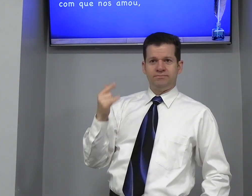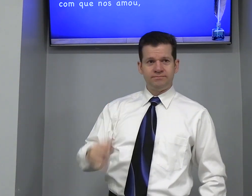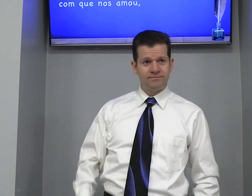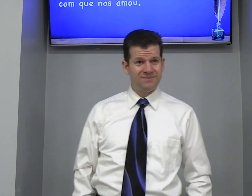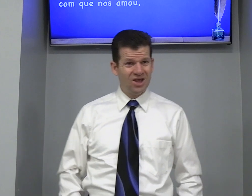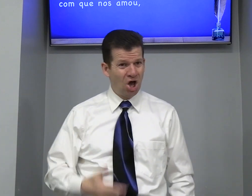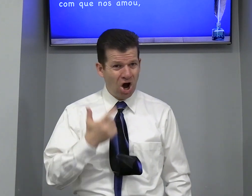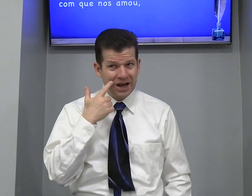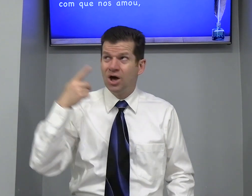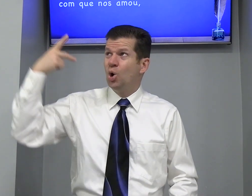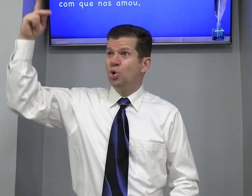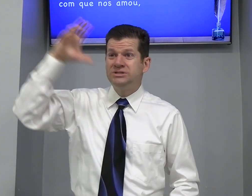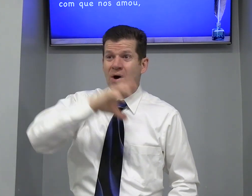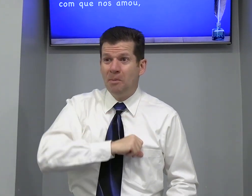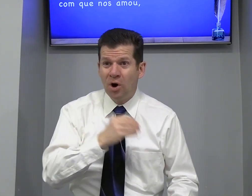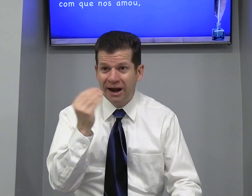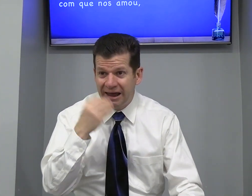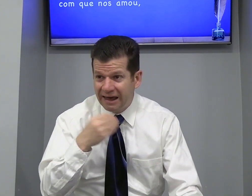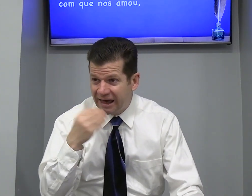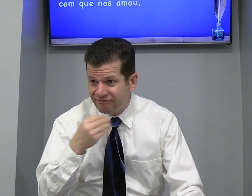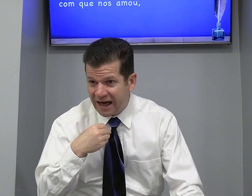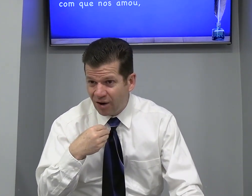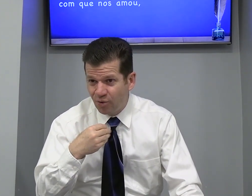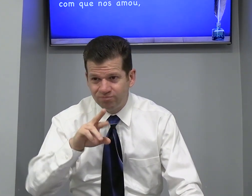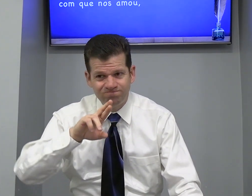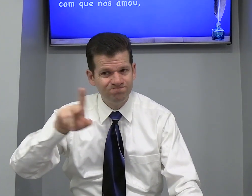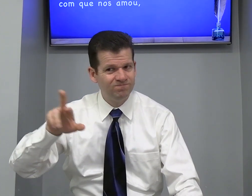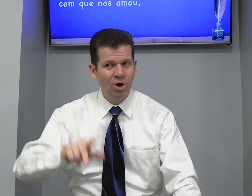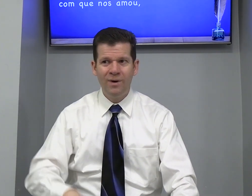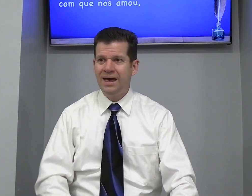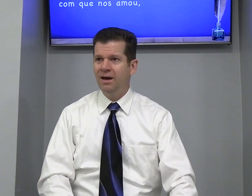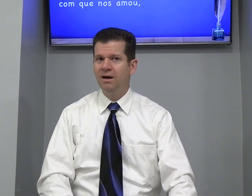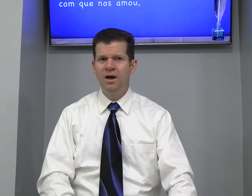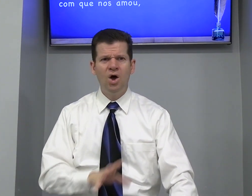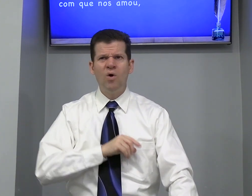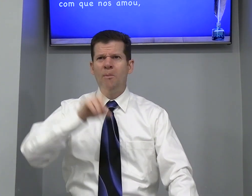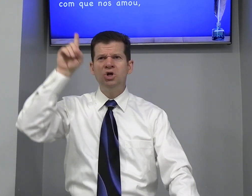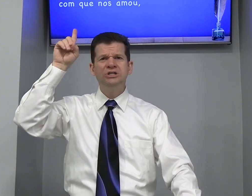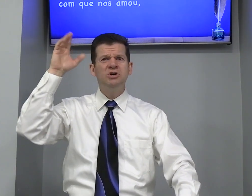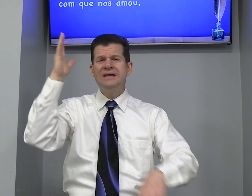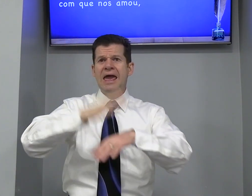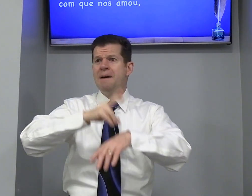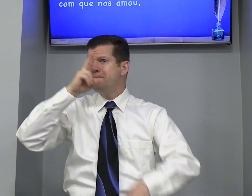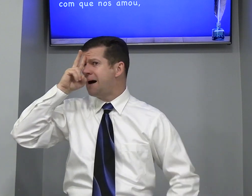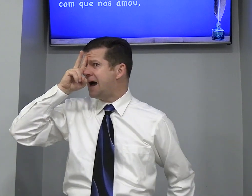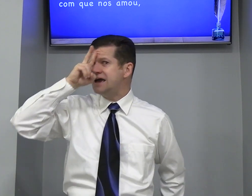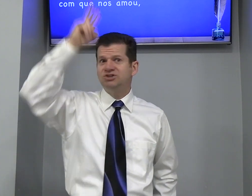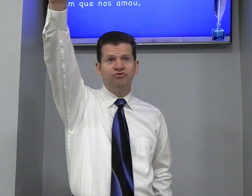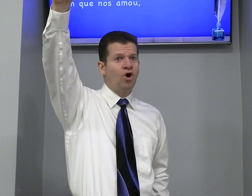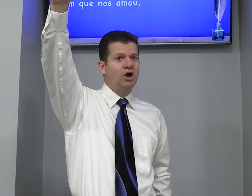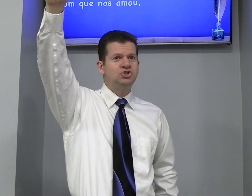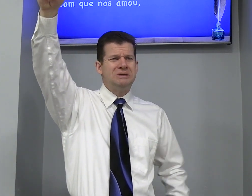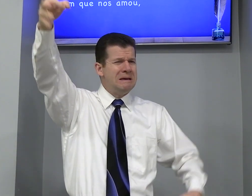Olha O seu amor Fraco Não é? O amor de Deus É mais Forte